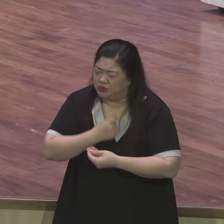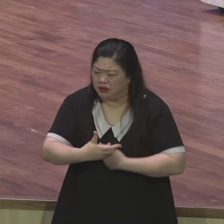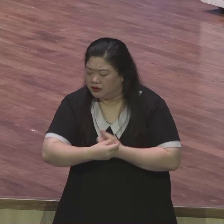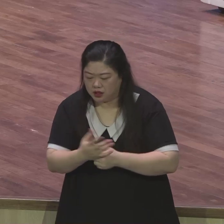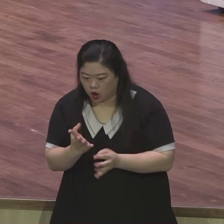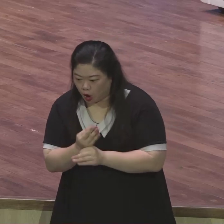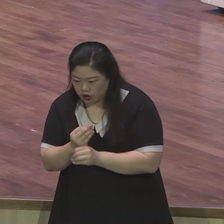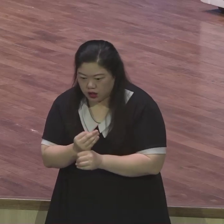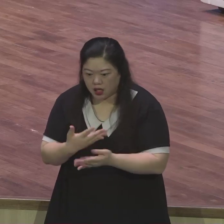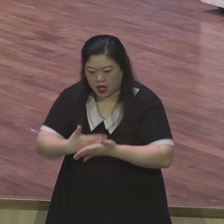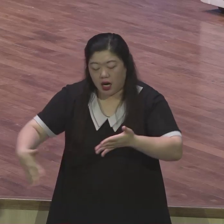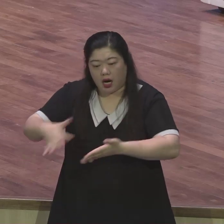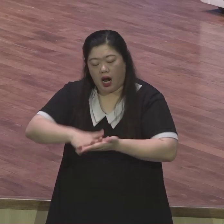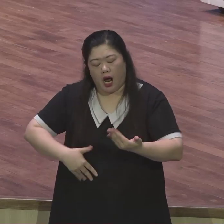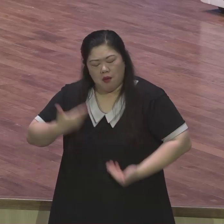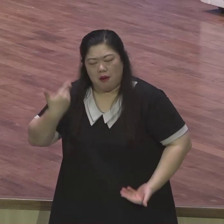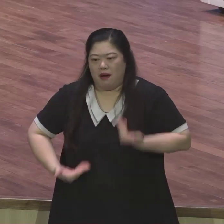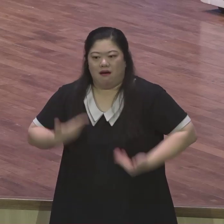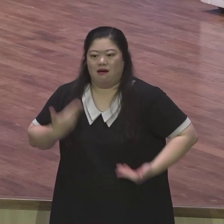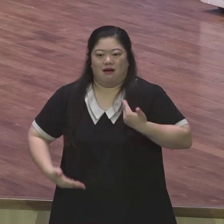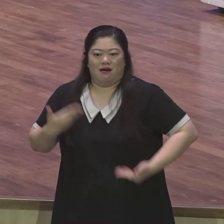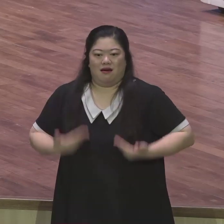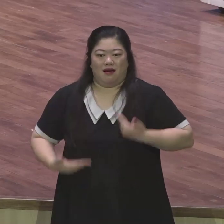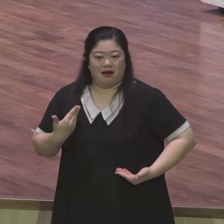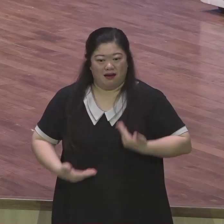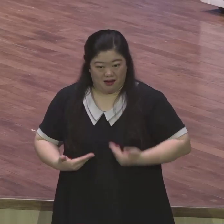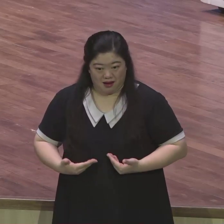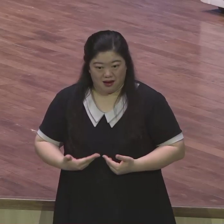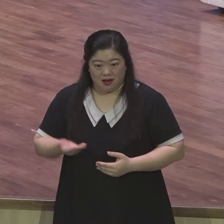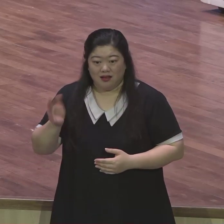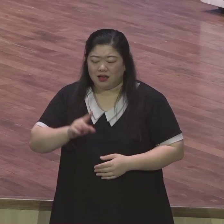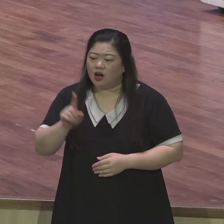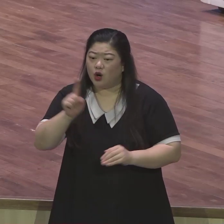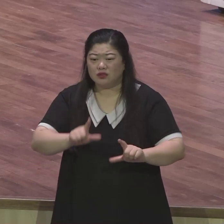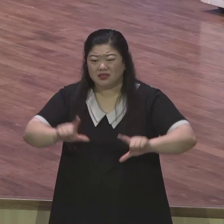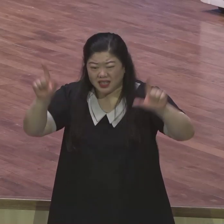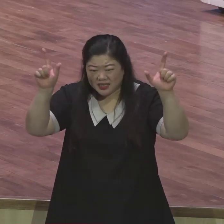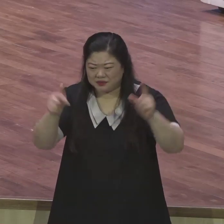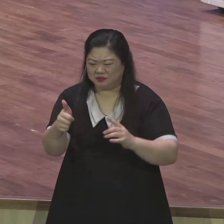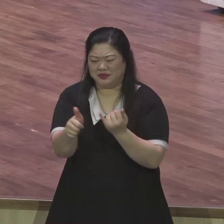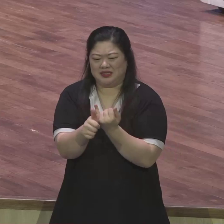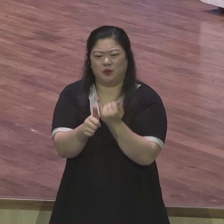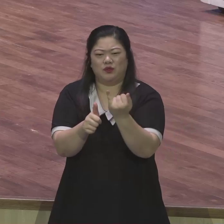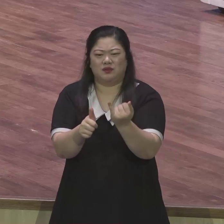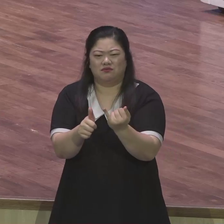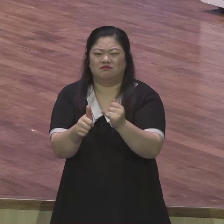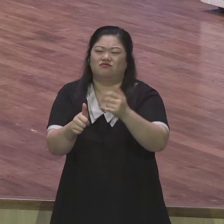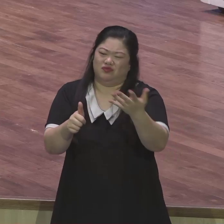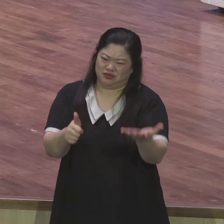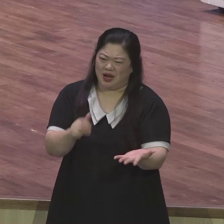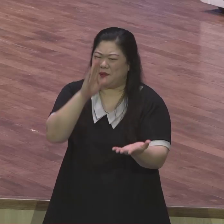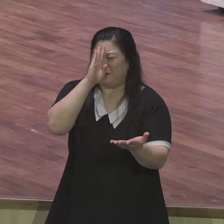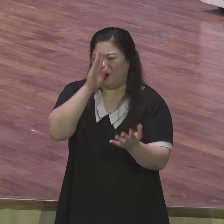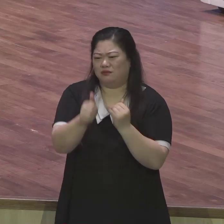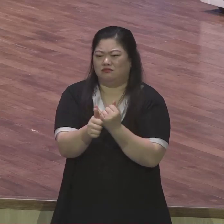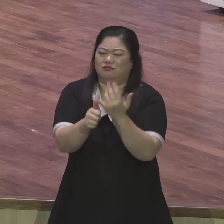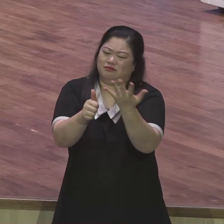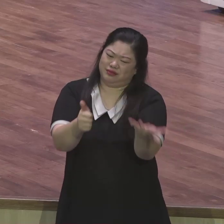유명한 설교자였습니다 그런데 어느 날 부인이 갑자기 병으로 죽습니다 사나는 부인이 병으로 죽고 나니 이